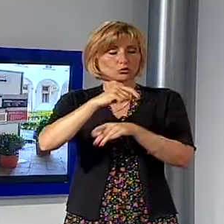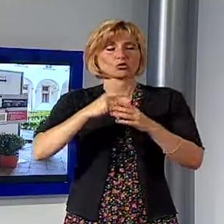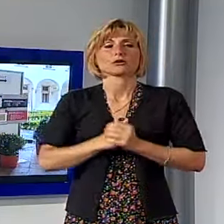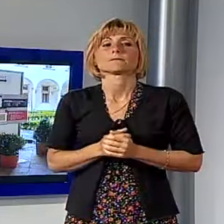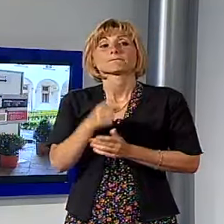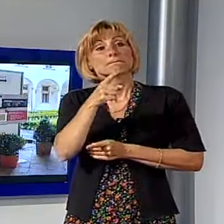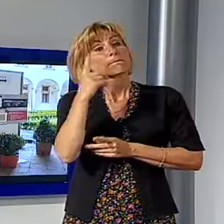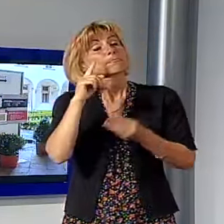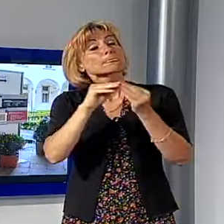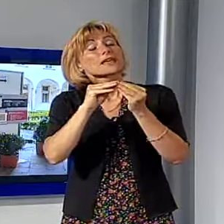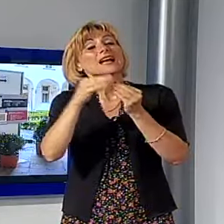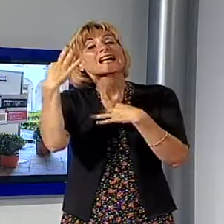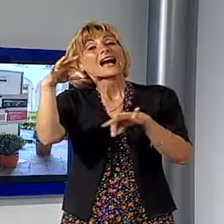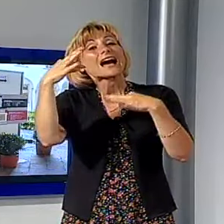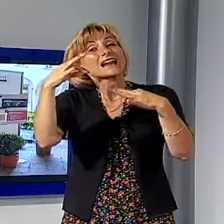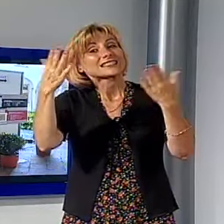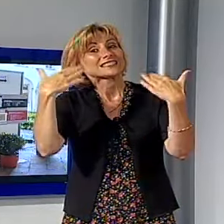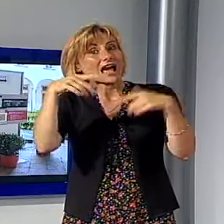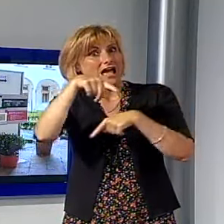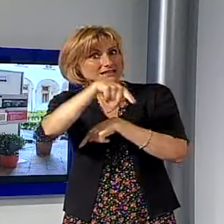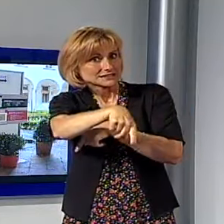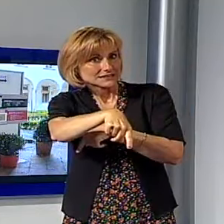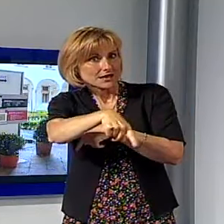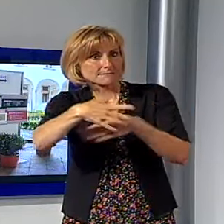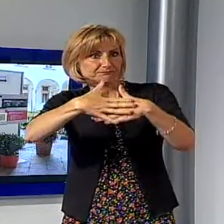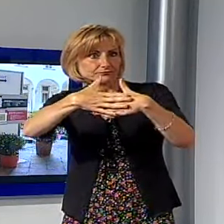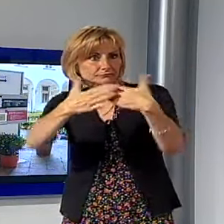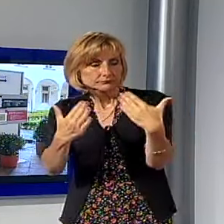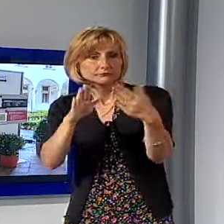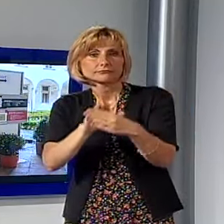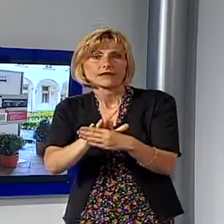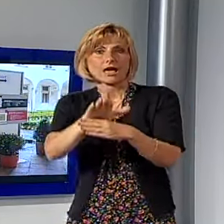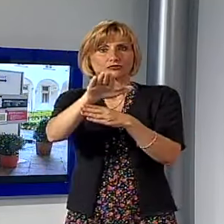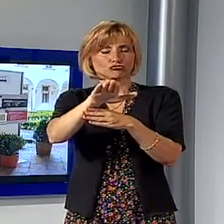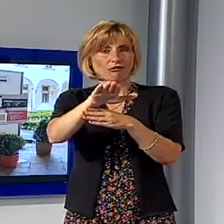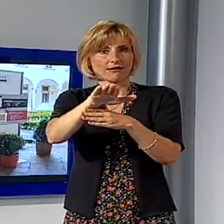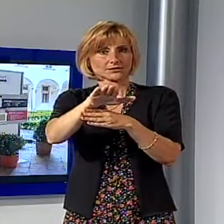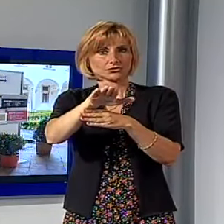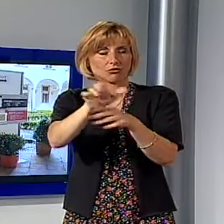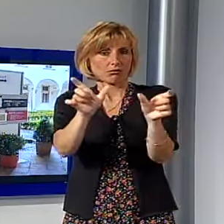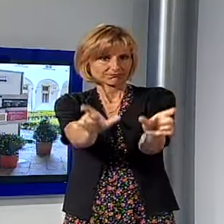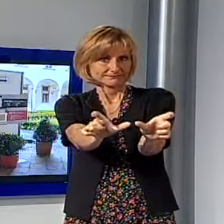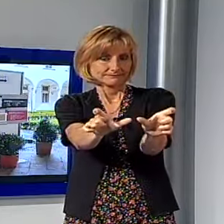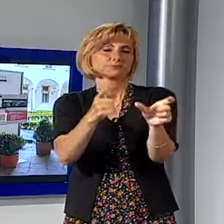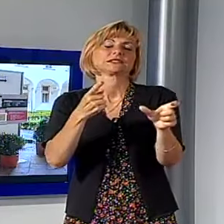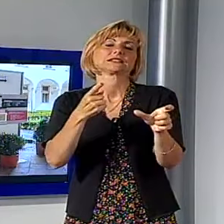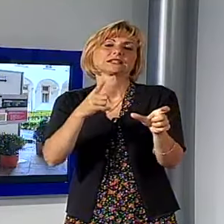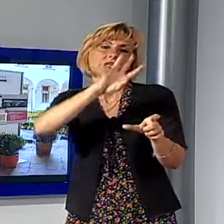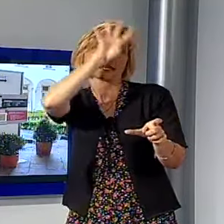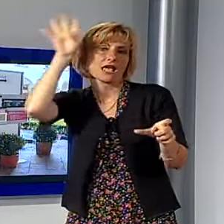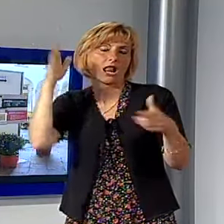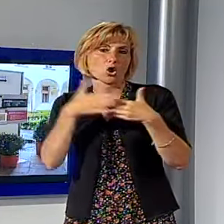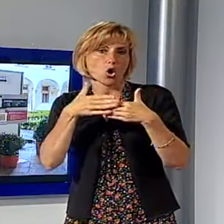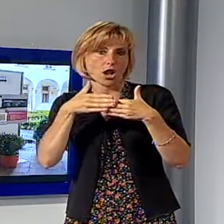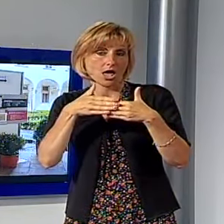come per allestire Cartasia sia stato molto inopportunamente ostacolato l'accesso a una rampa per disabili del Real Collegio. La